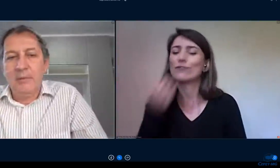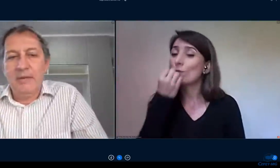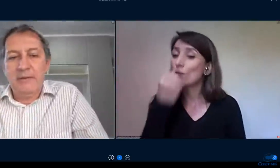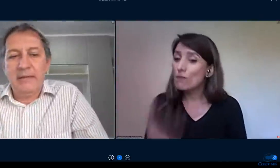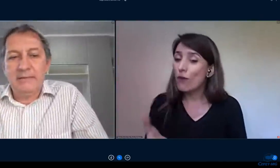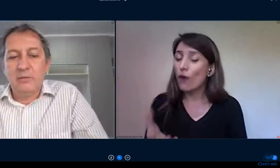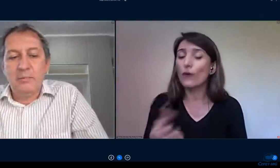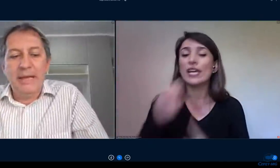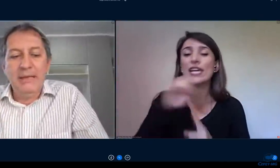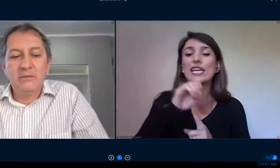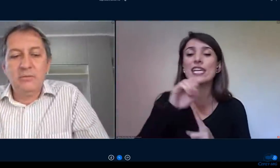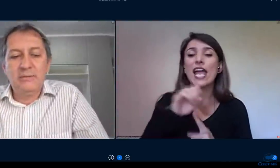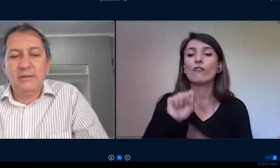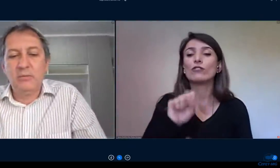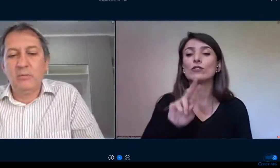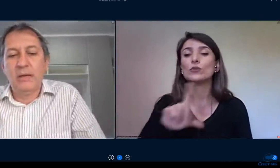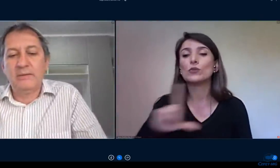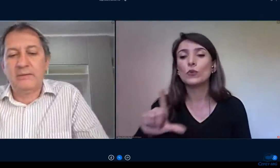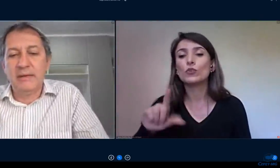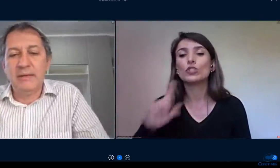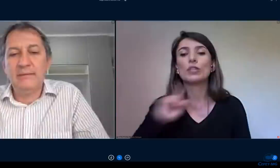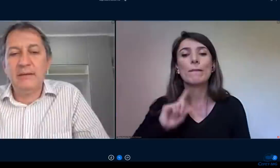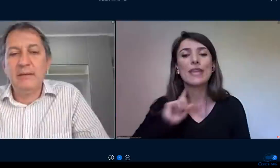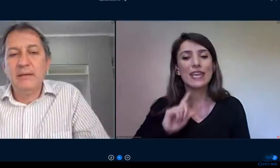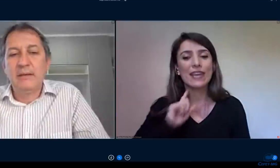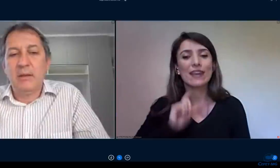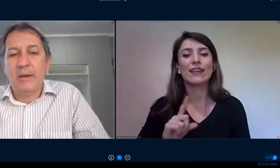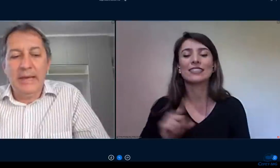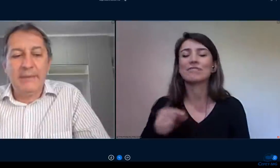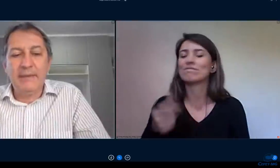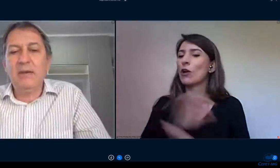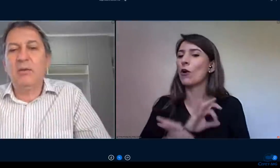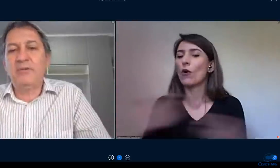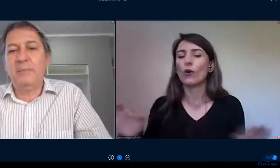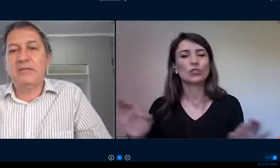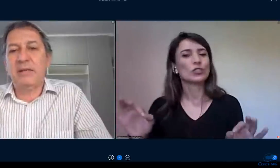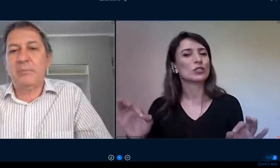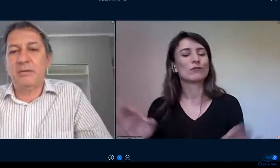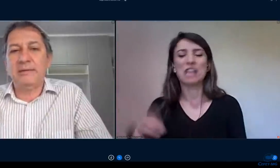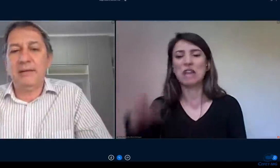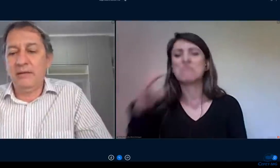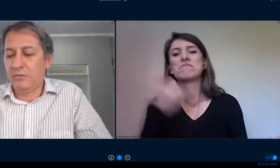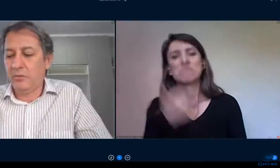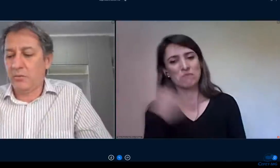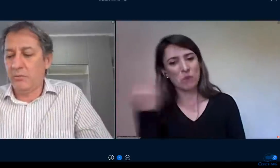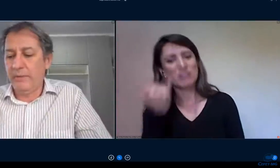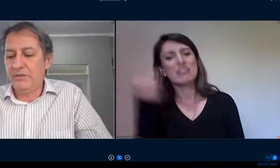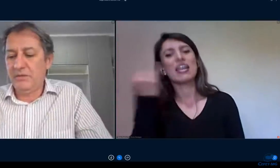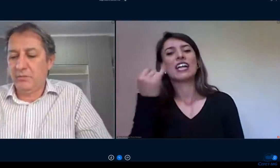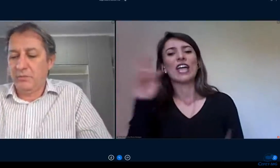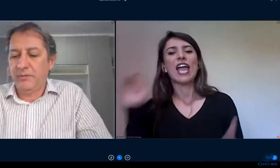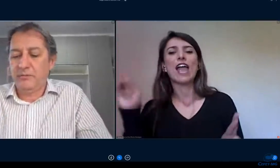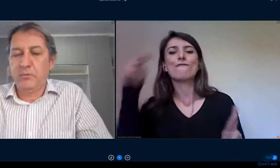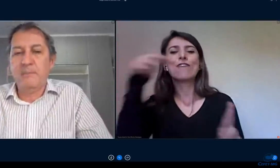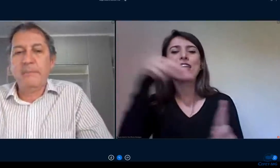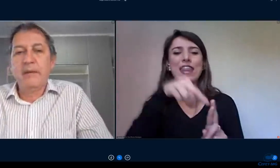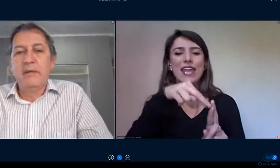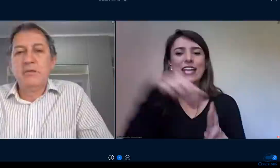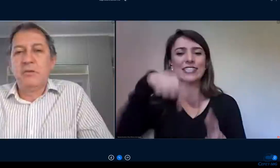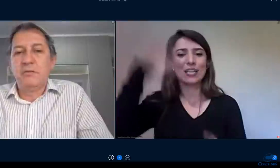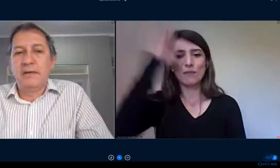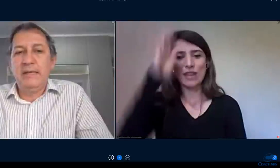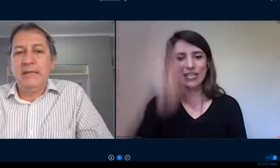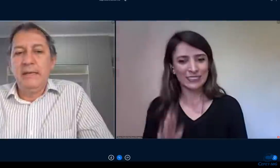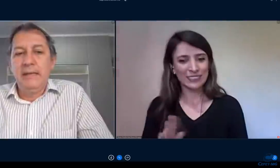é uma referência no país no ensino à distância a EAD obviamente ela potencializou como bem disse o professor